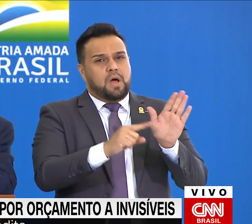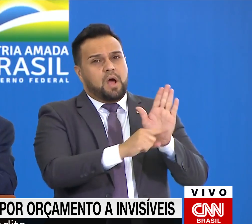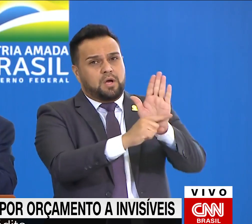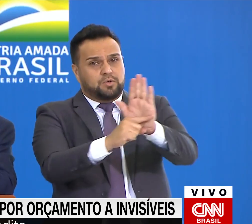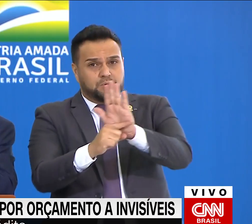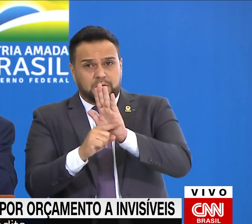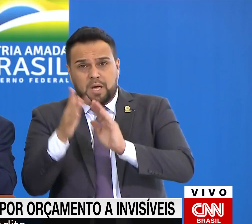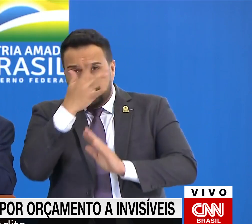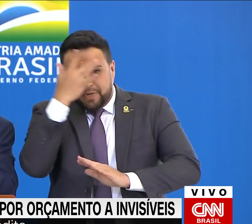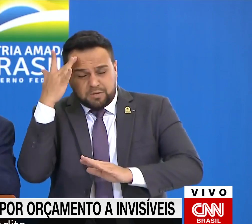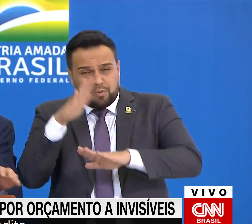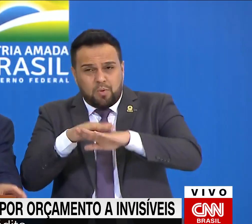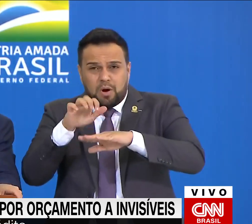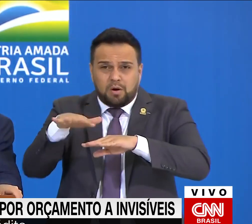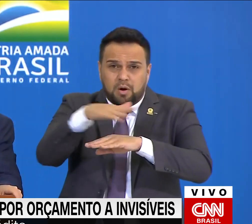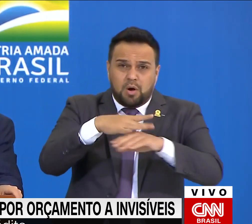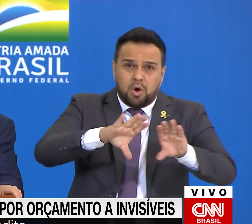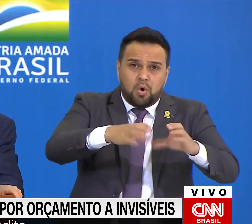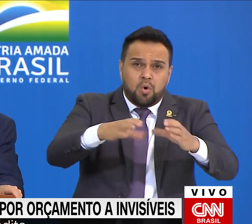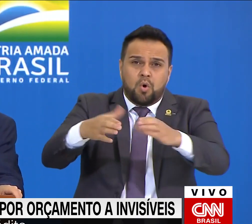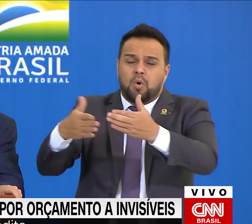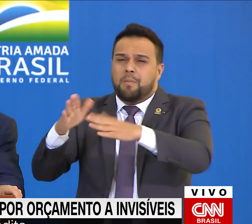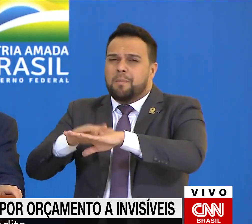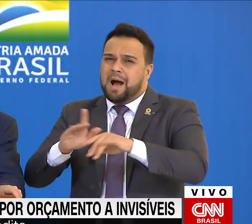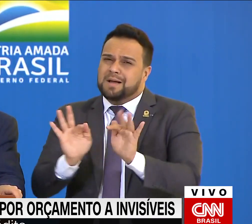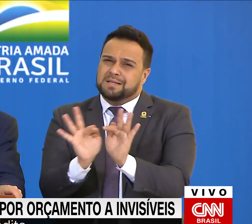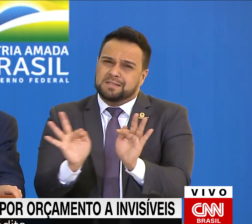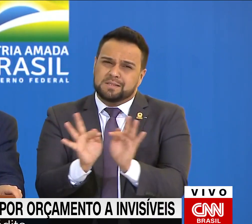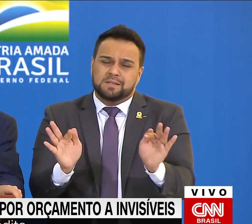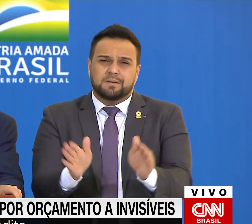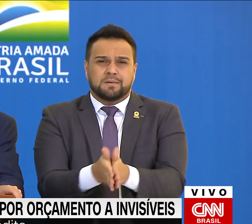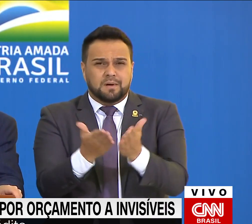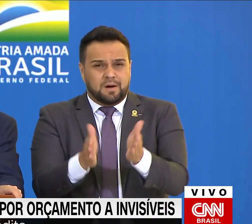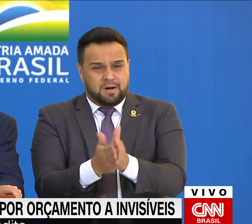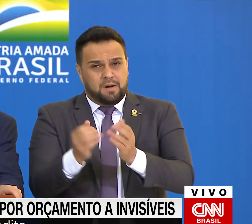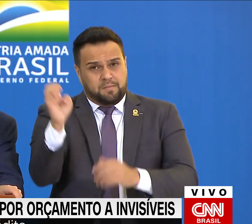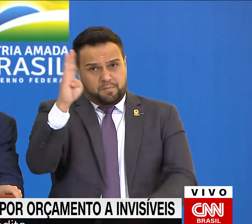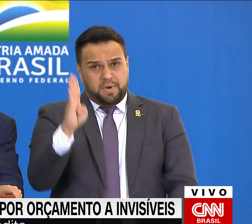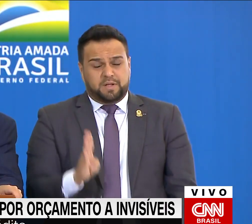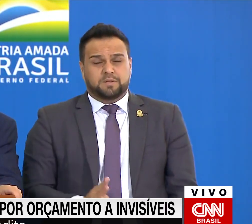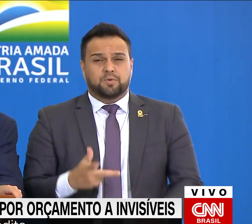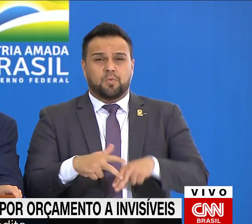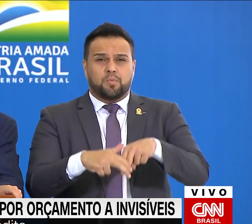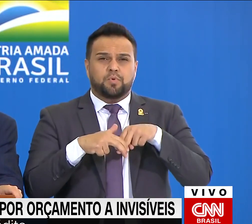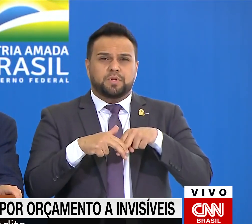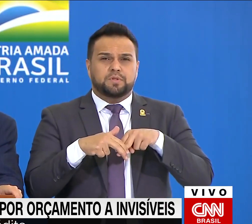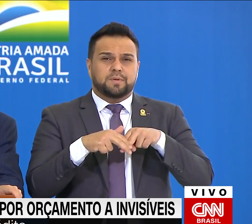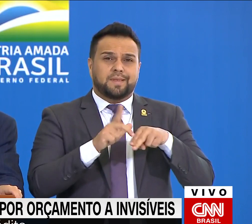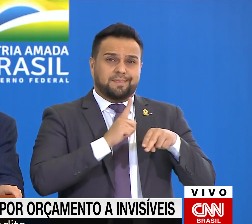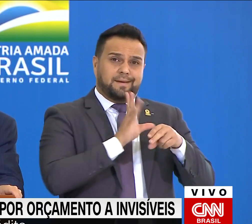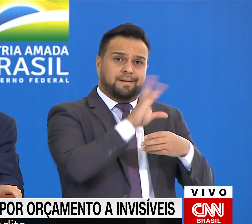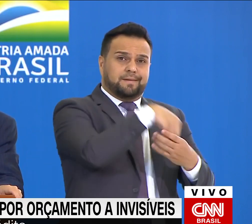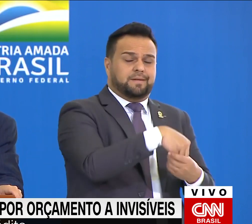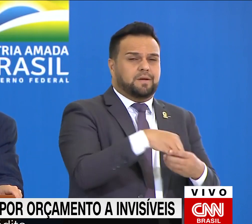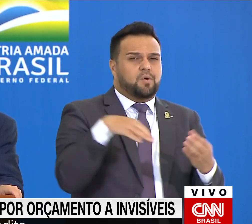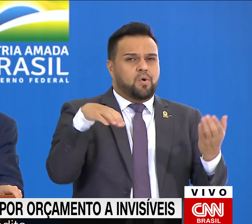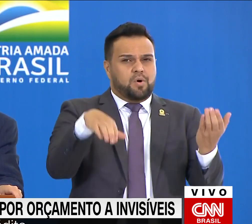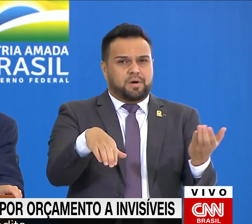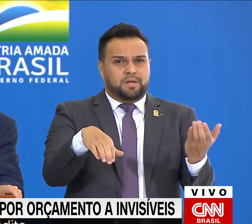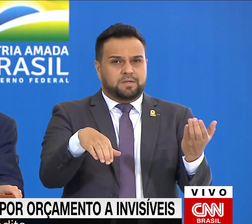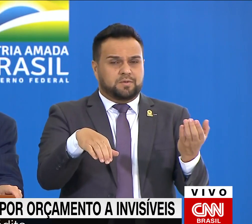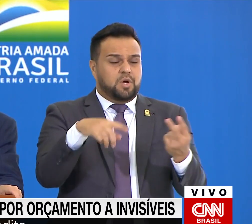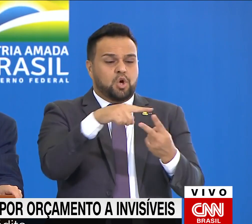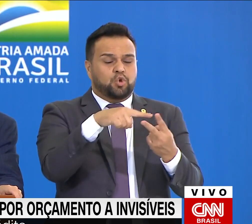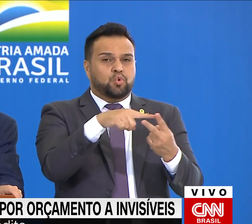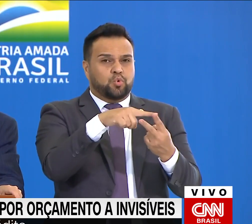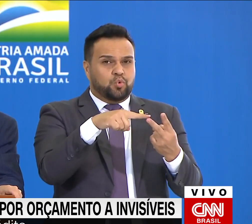as camadas mais vulneráveis de brasileiros. E isso está no Congresso. As duas